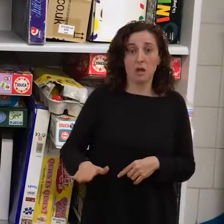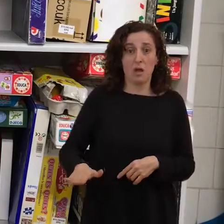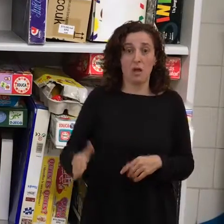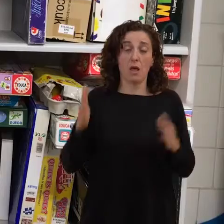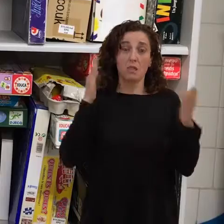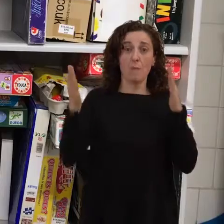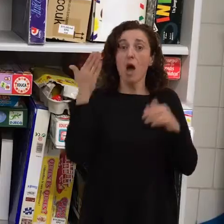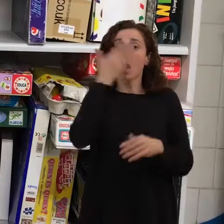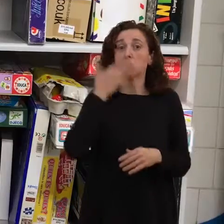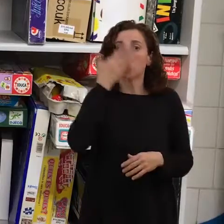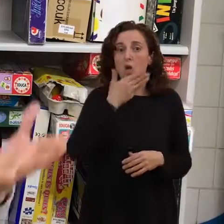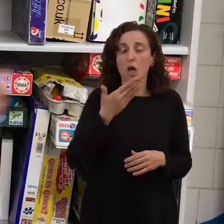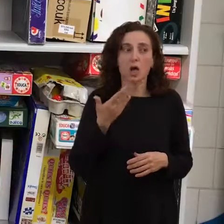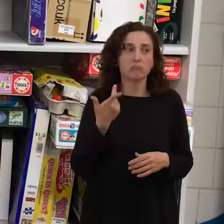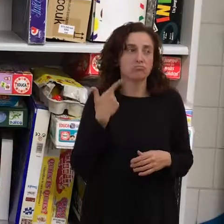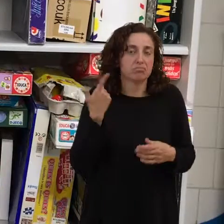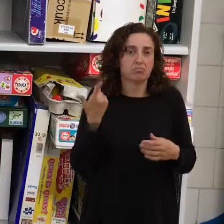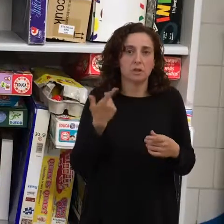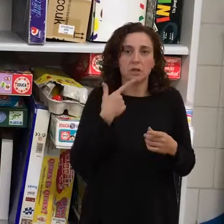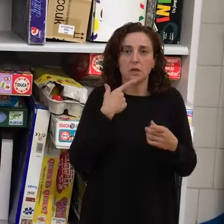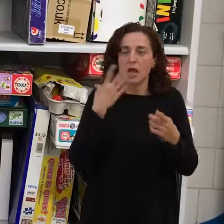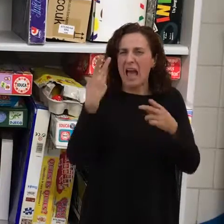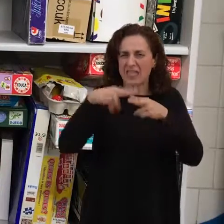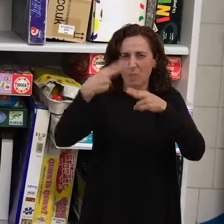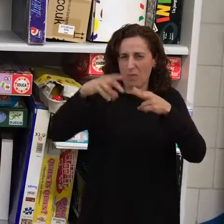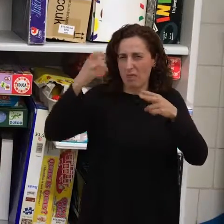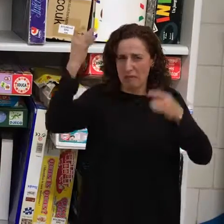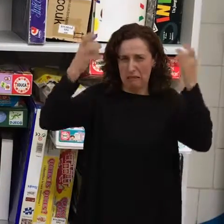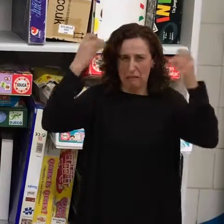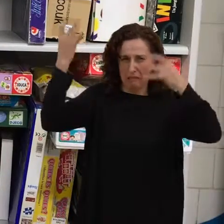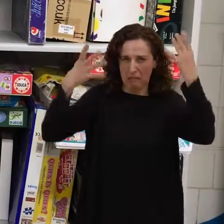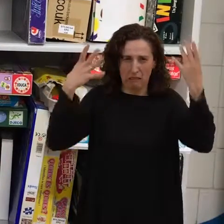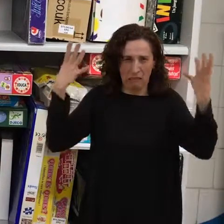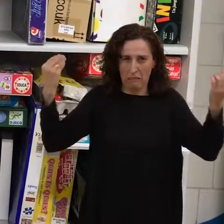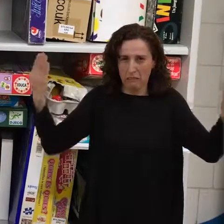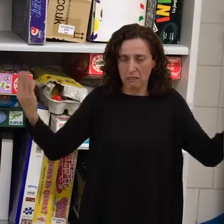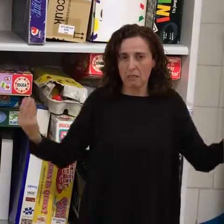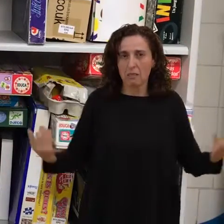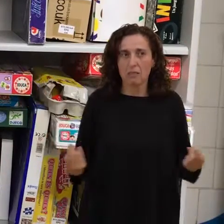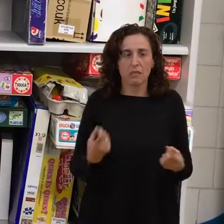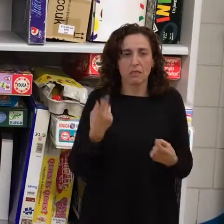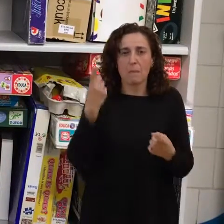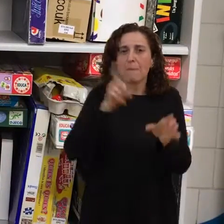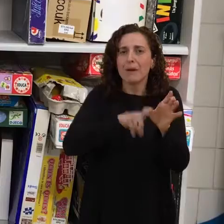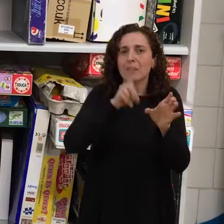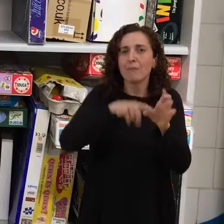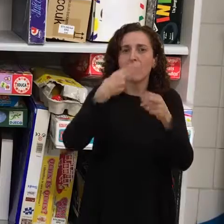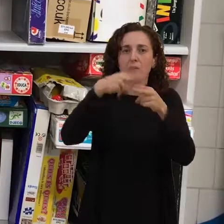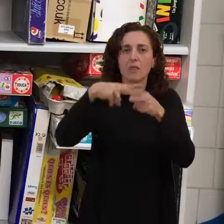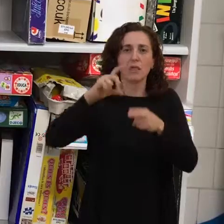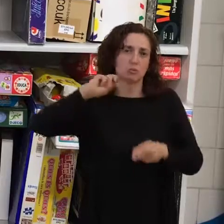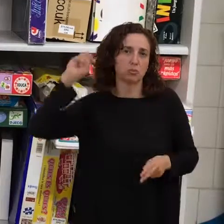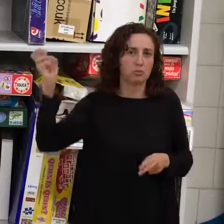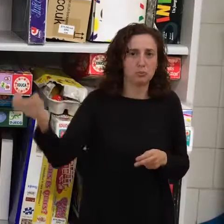conocen las visitas, pueden participar en diferentes actividades, y luego ya época,